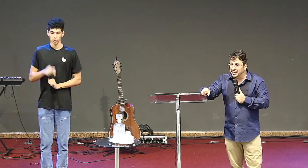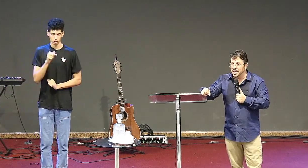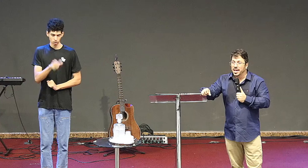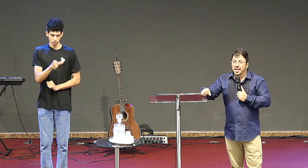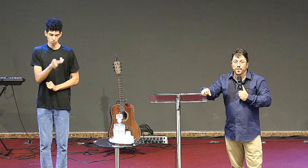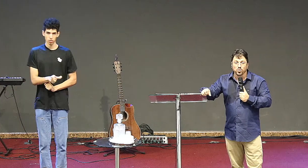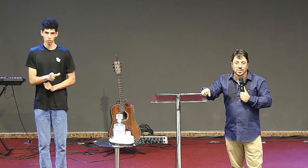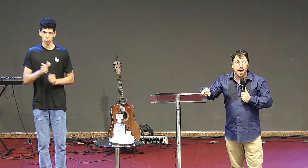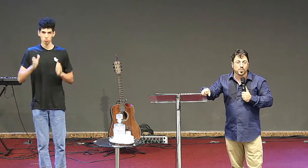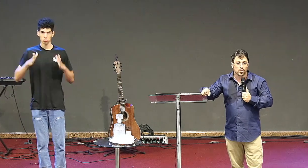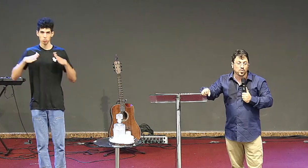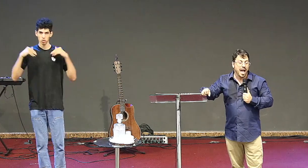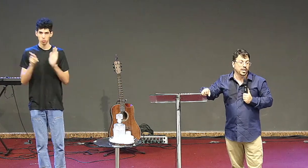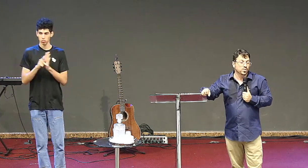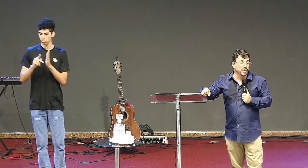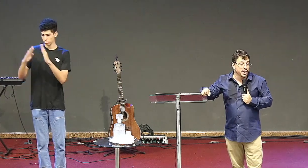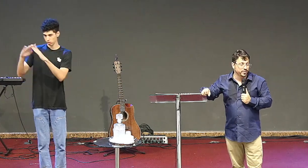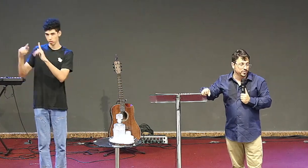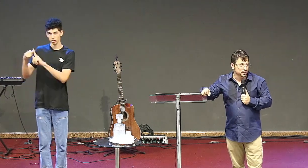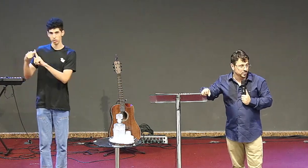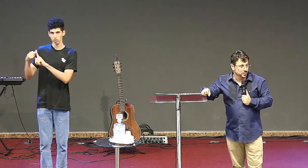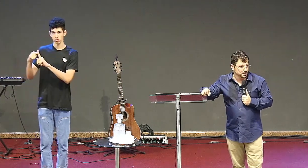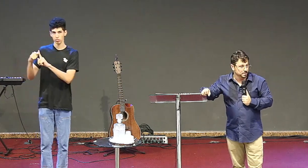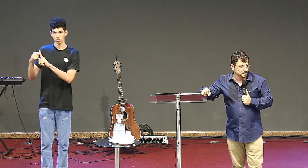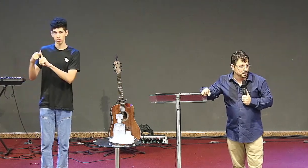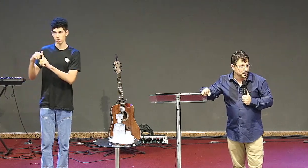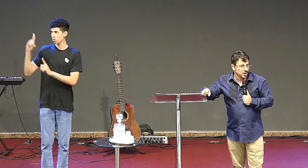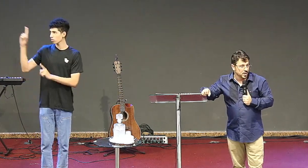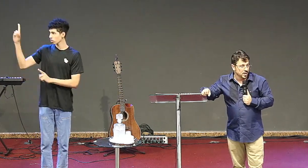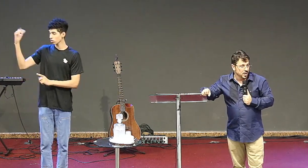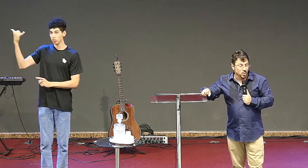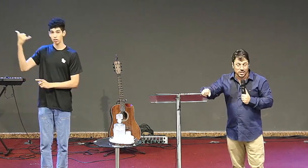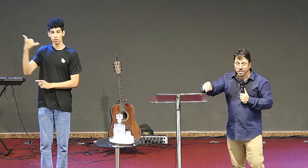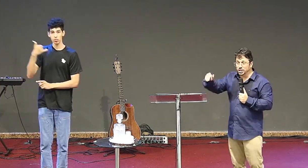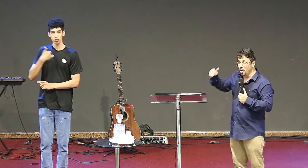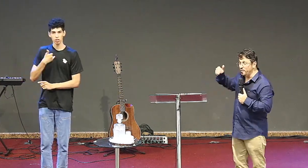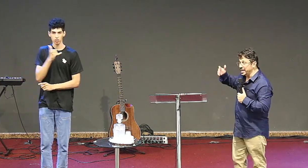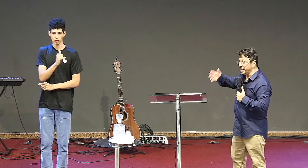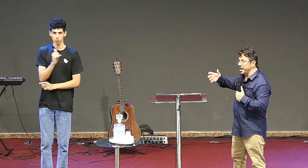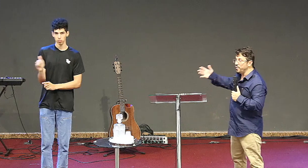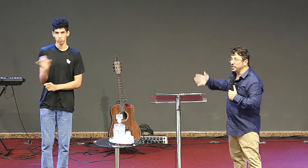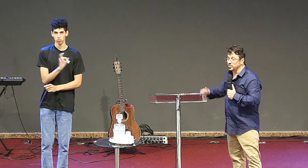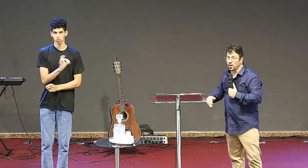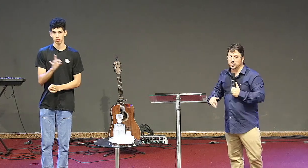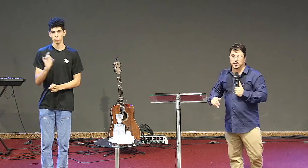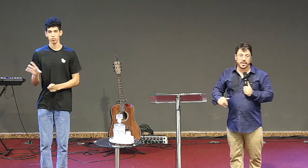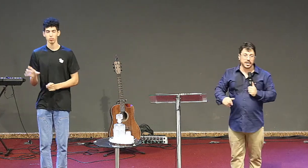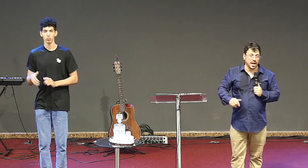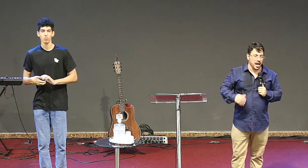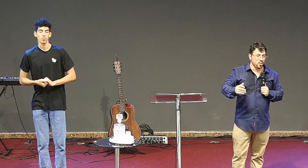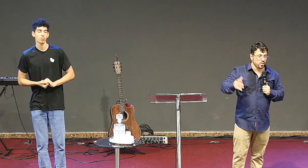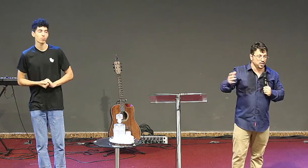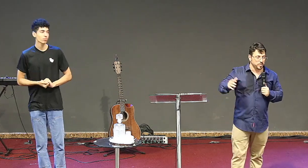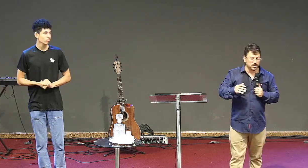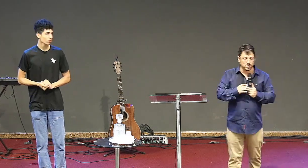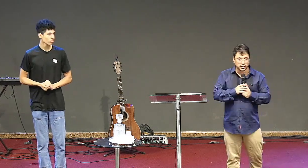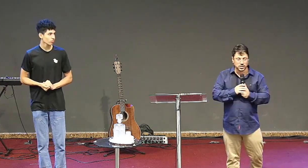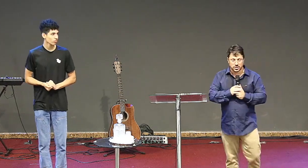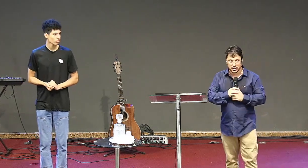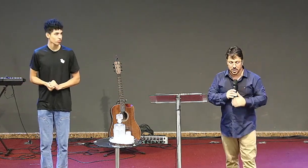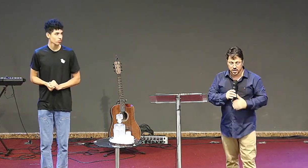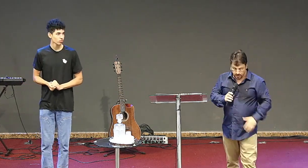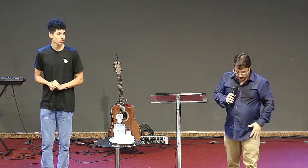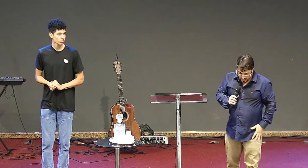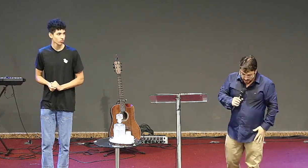tendência e voltar para o lugar que eu devo quando a gente ouve quem tem ouvidos ouça o que o Espírito